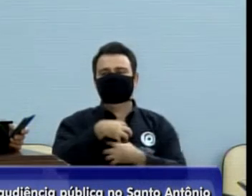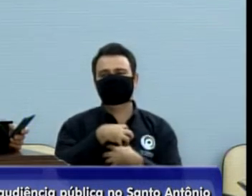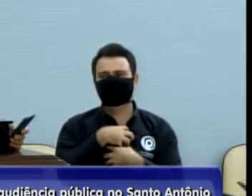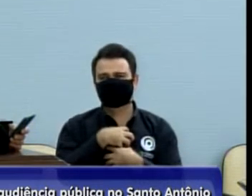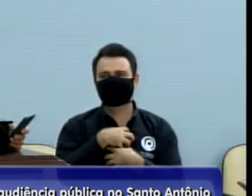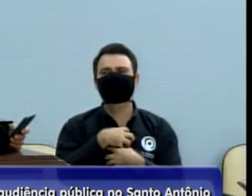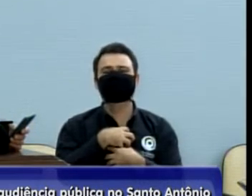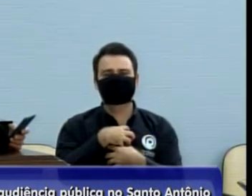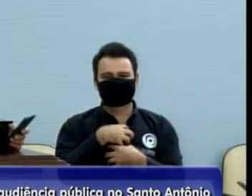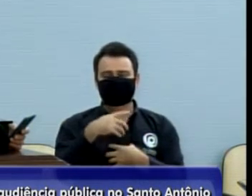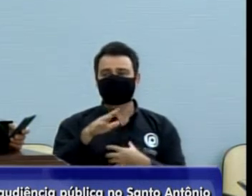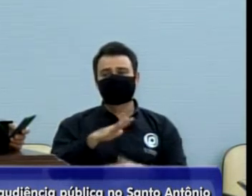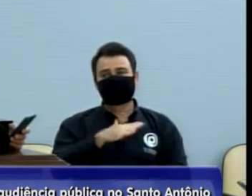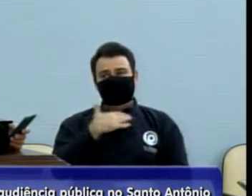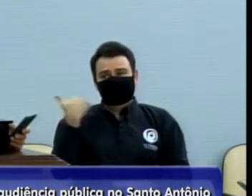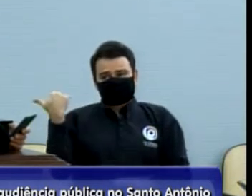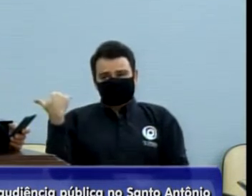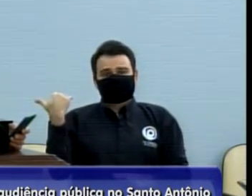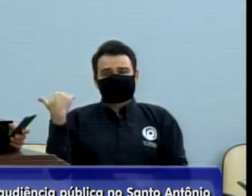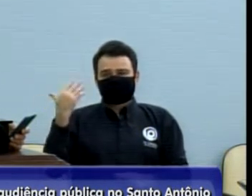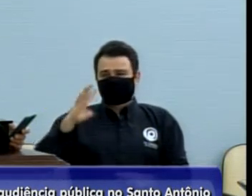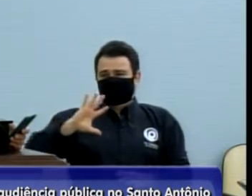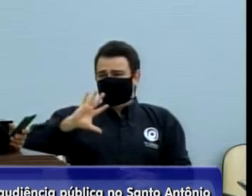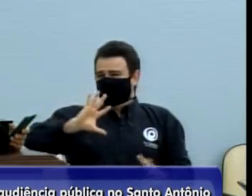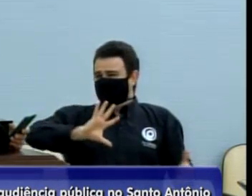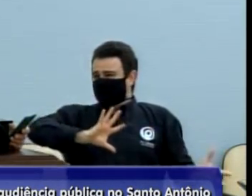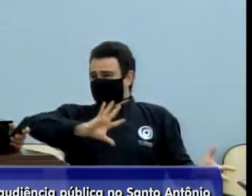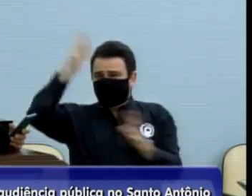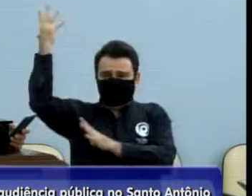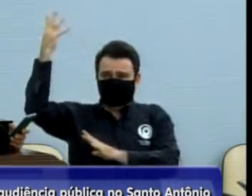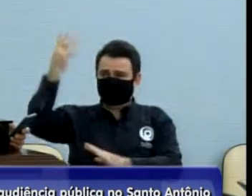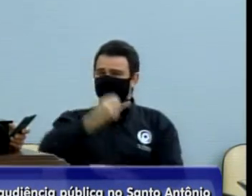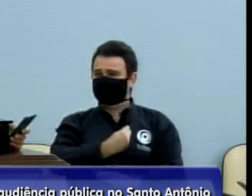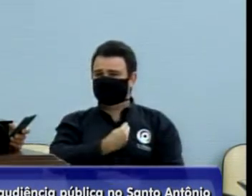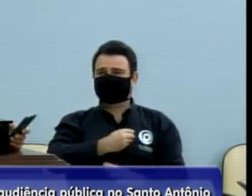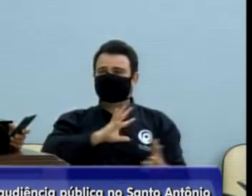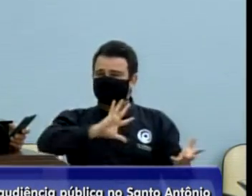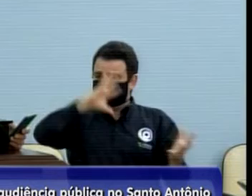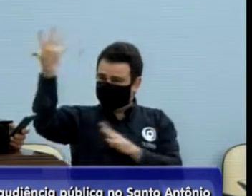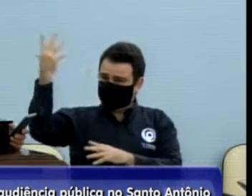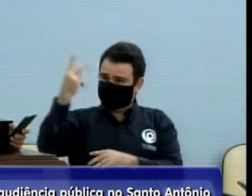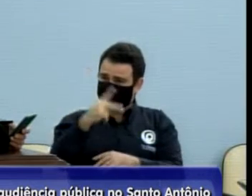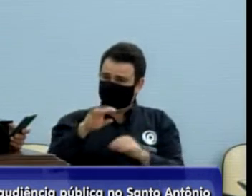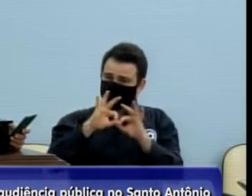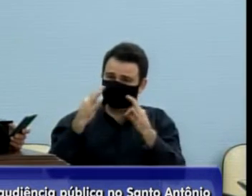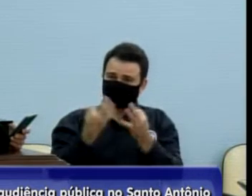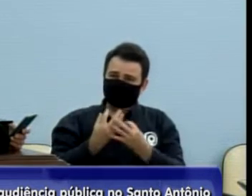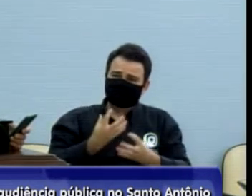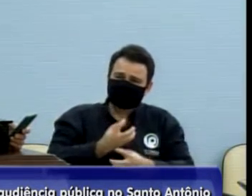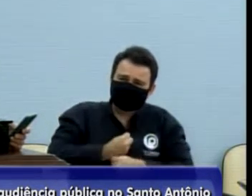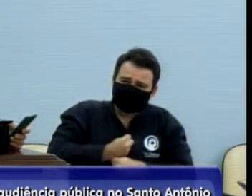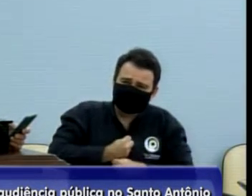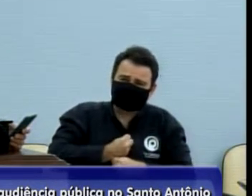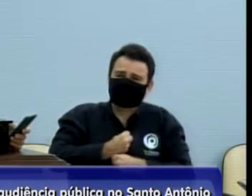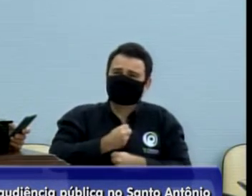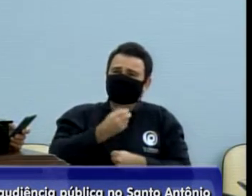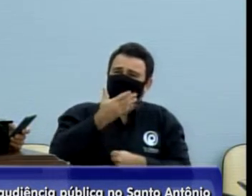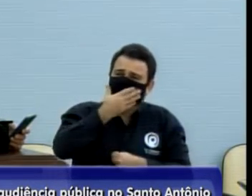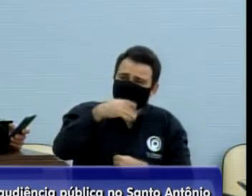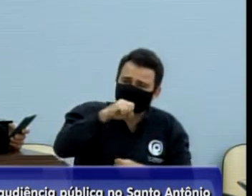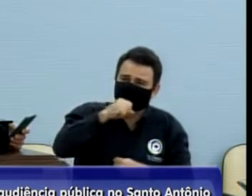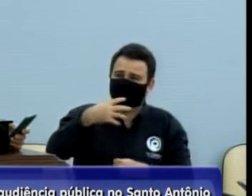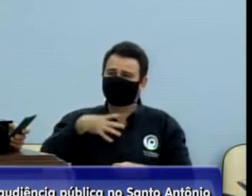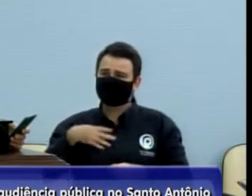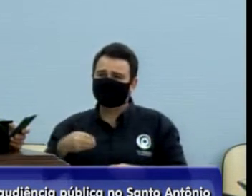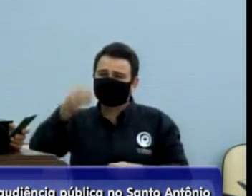lamentavelmente se envolveu, teve uma tragédia na sua vida e da sua família, perdendo pai, tio, sobrinho,